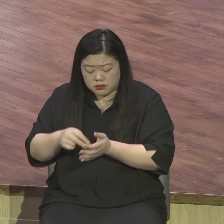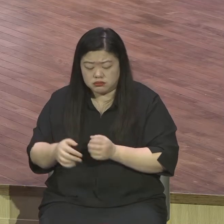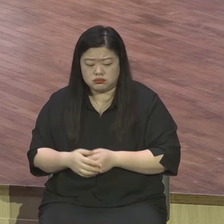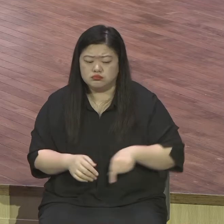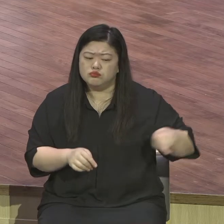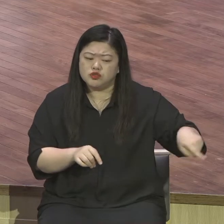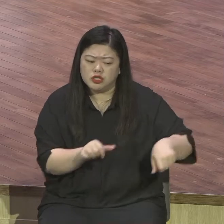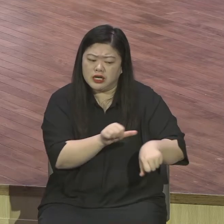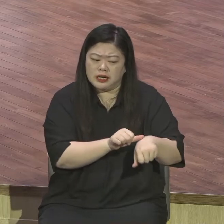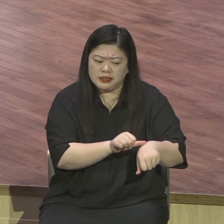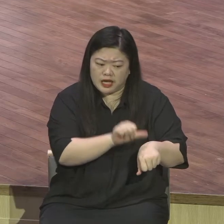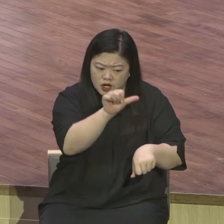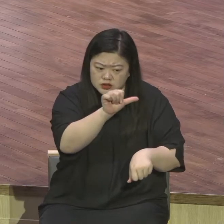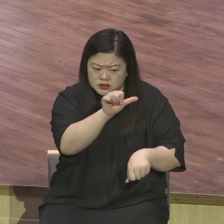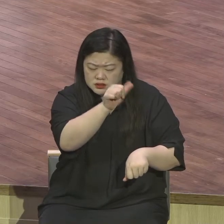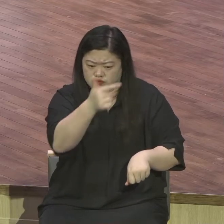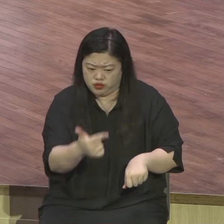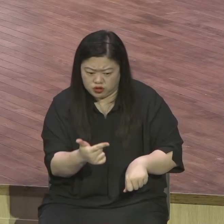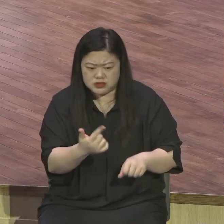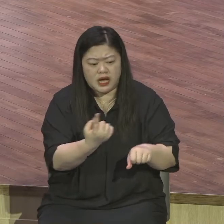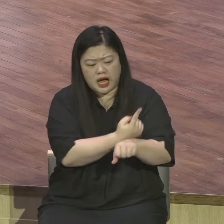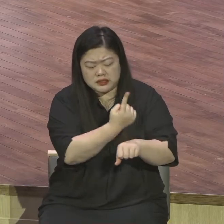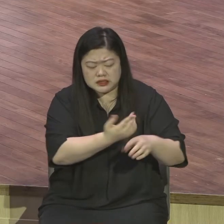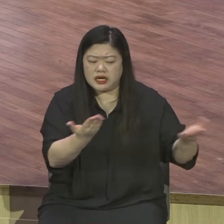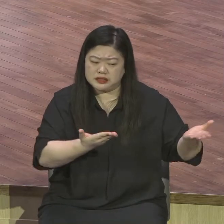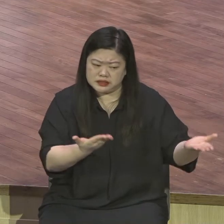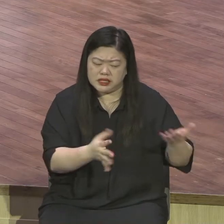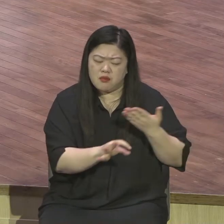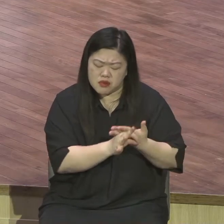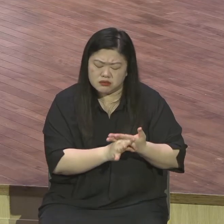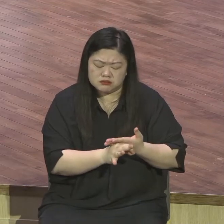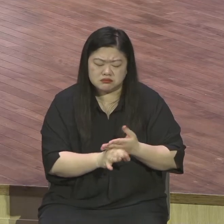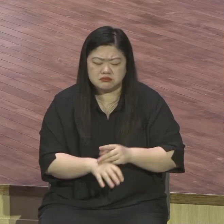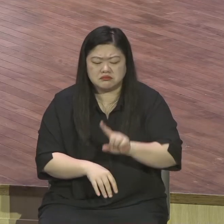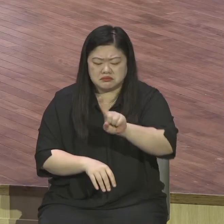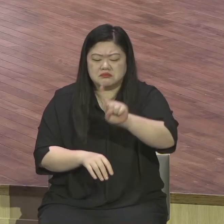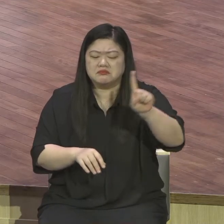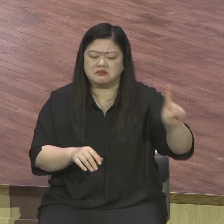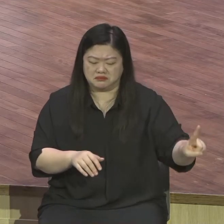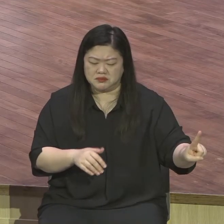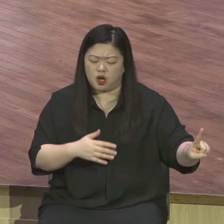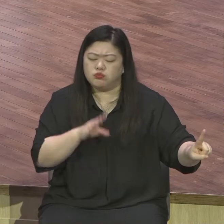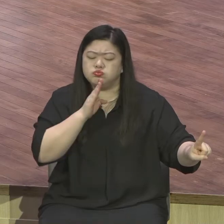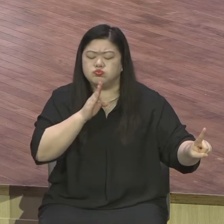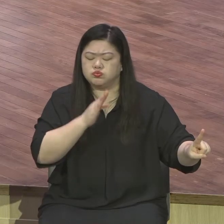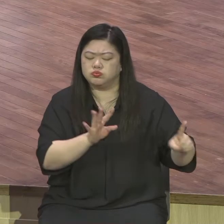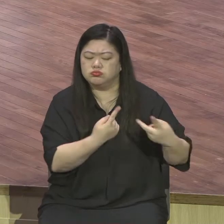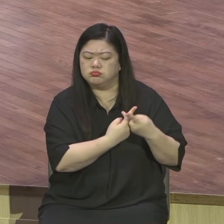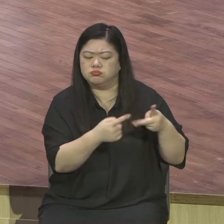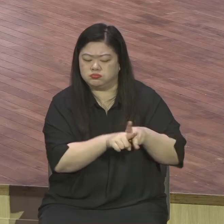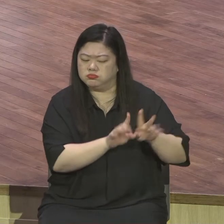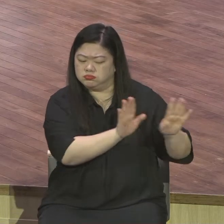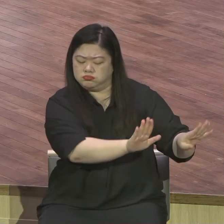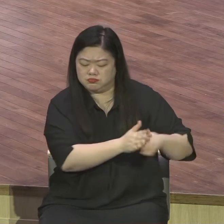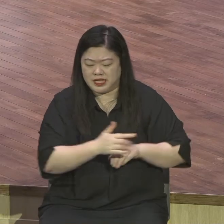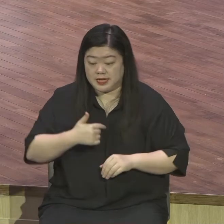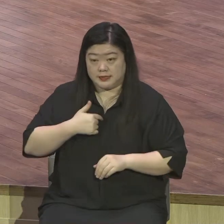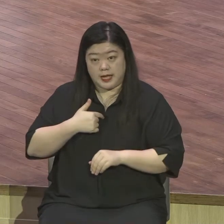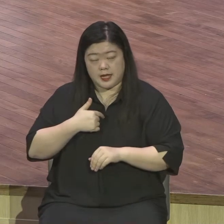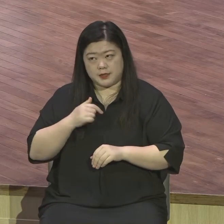사실은 12시간 일했으니 12 대나리원을 받을 줄로 착각을 한 거예요 계산을 거래한 겁니다